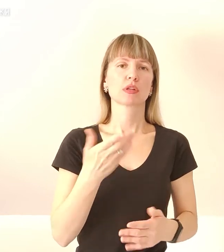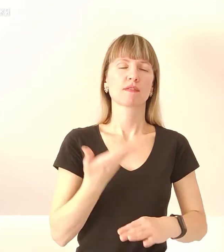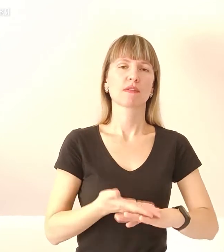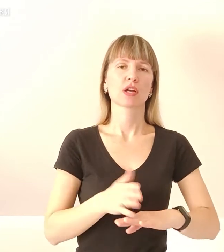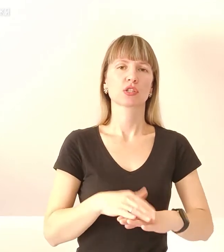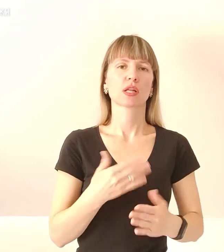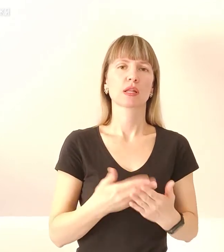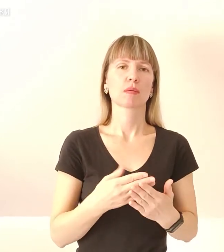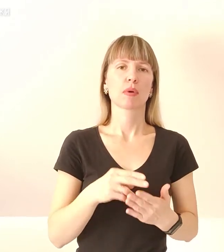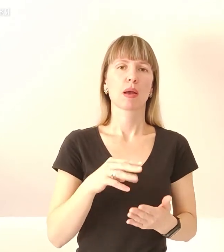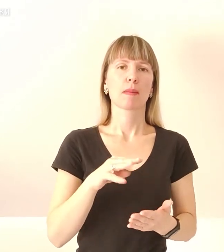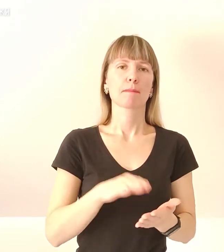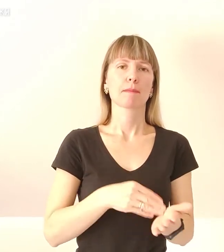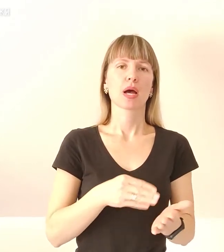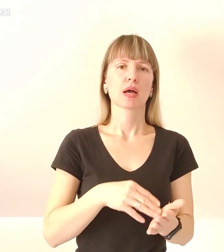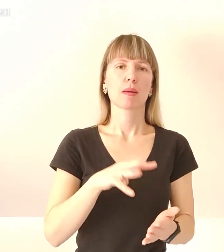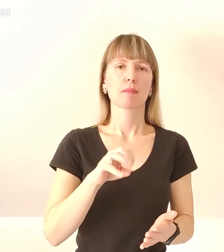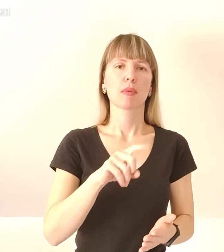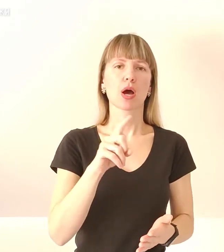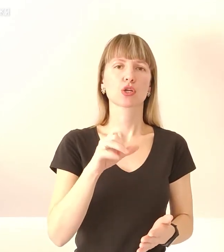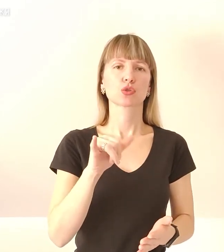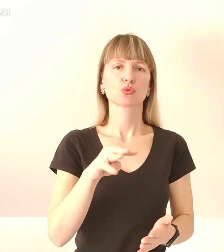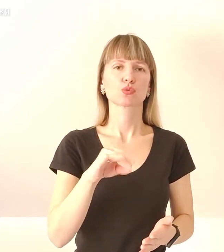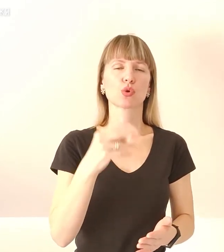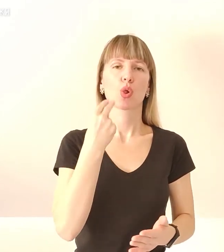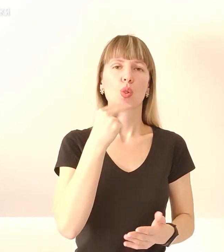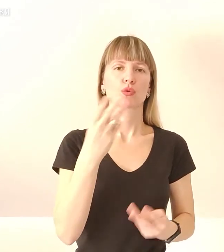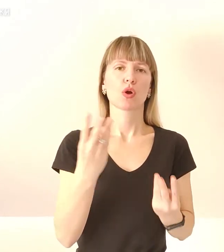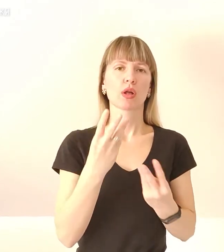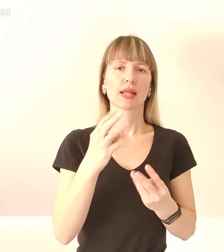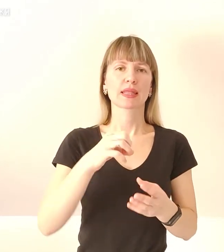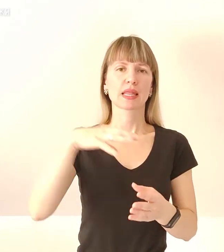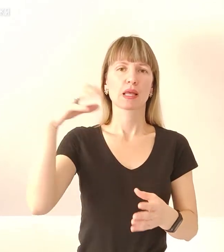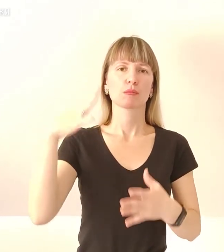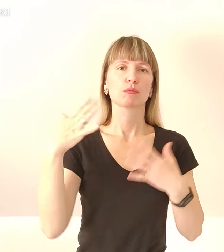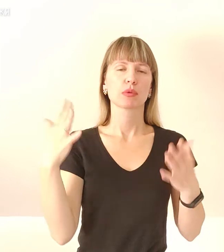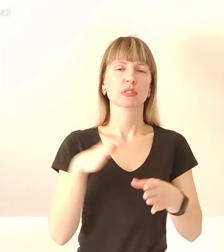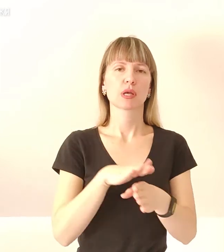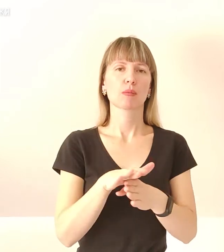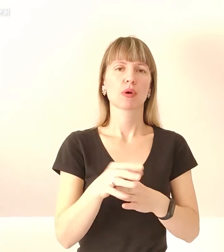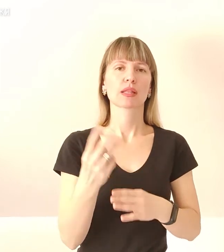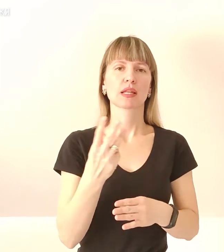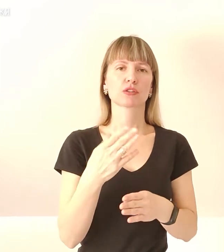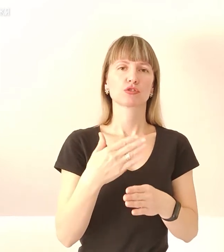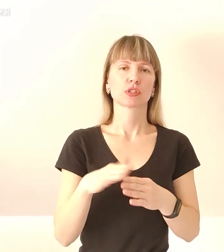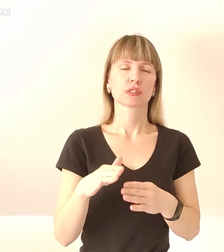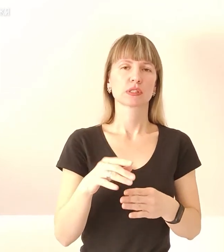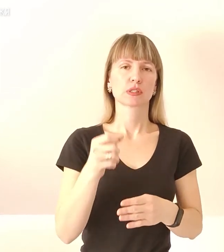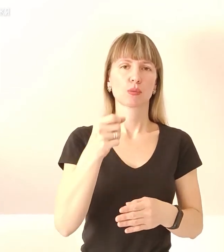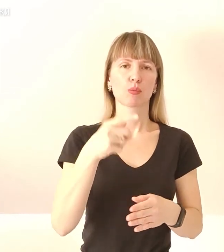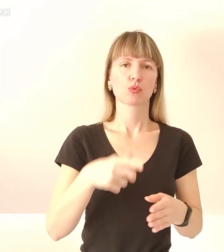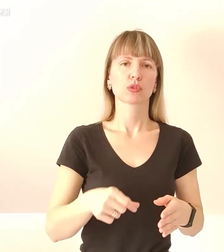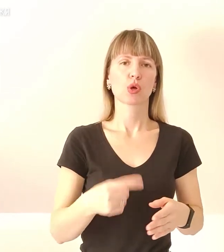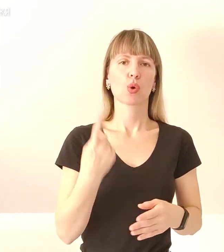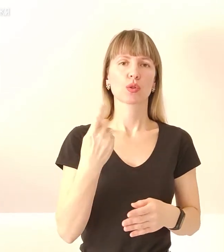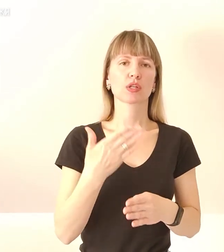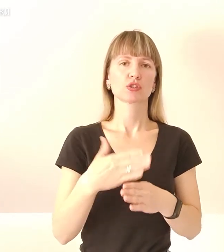наприклад, мазуту якусь. Вона горить краще, диму від неї більше. Заповнюється третя частина пляшки, тобто одна частина мазут,